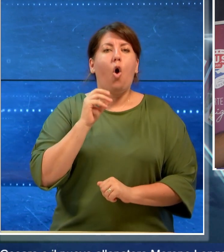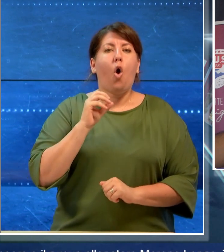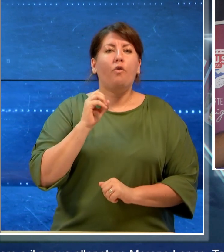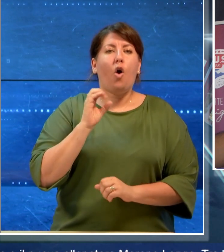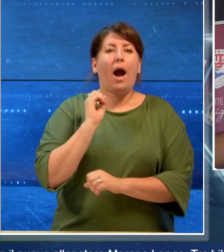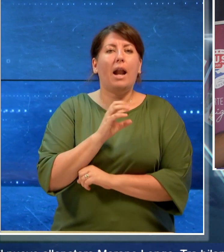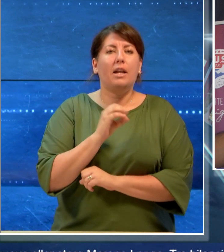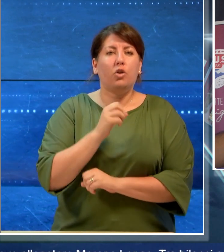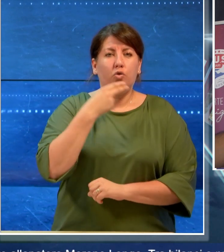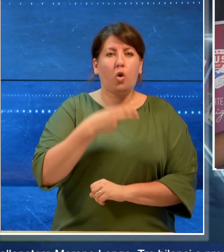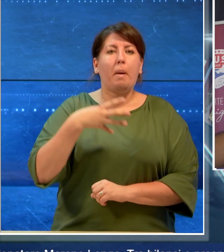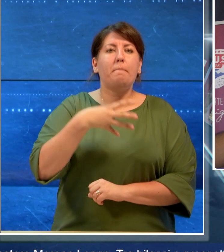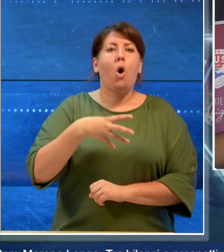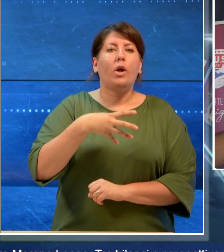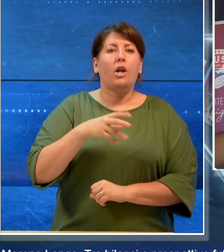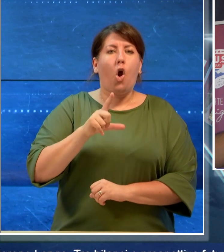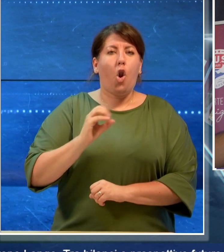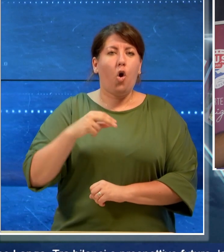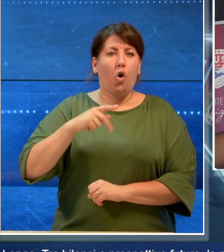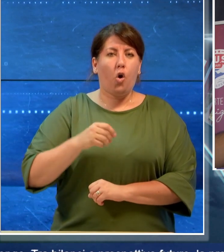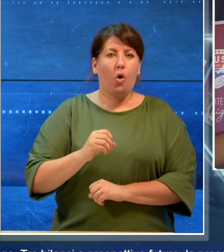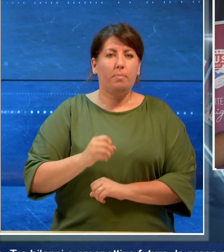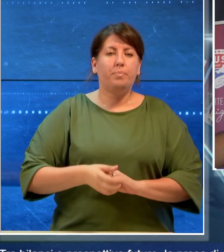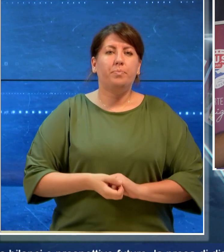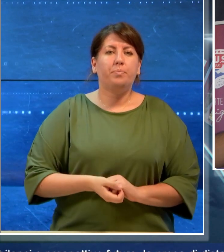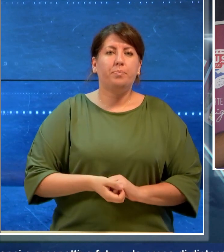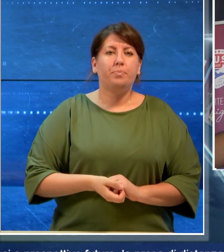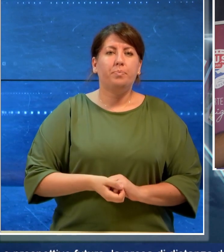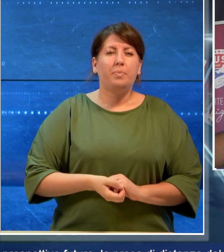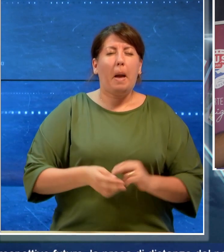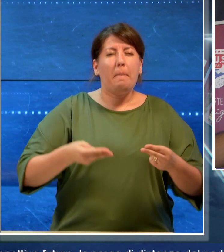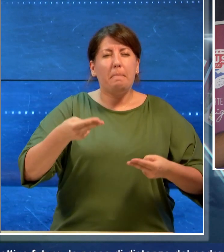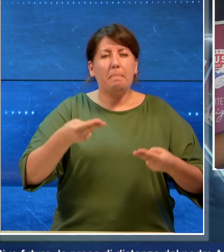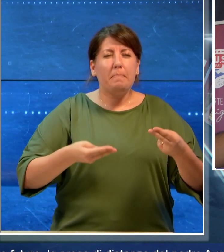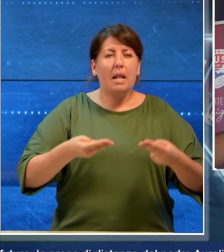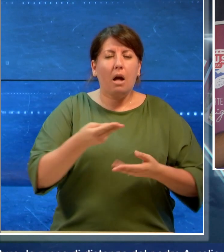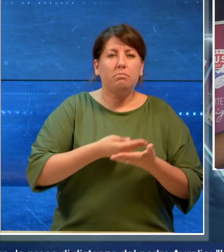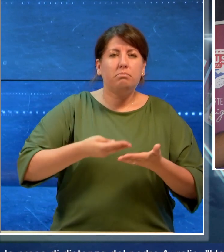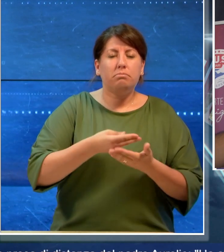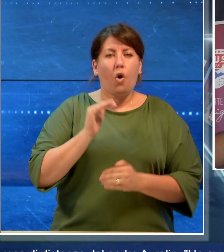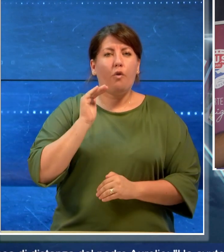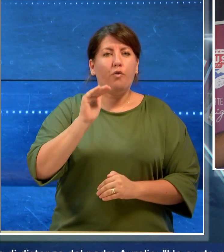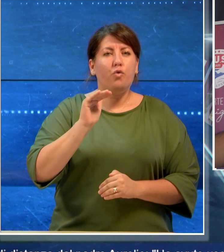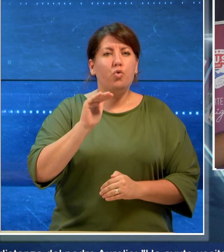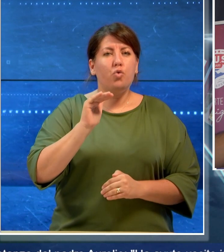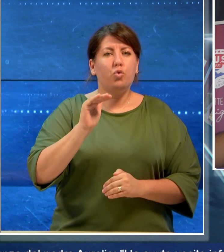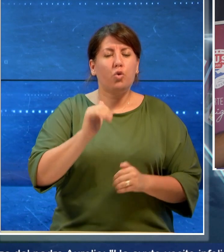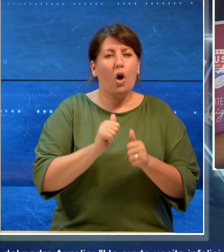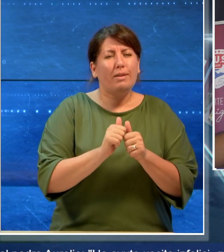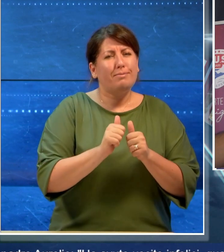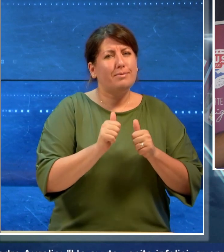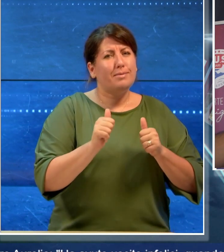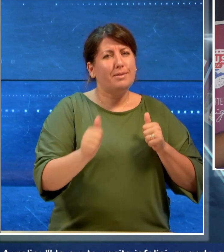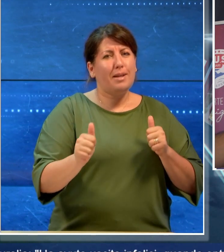Moreno Longo. Tra bilanci e prospettive future, la presa di distanza dal padre